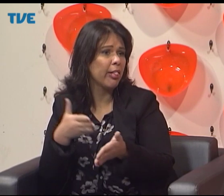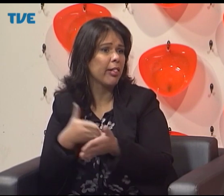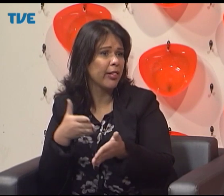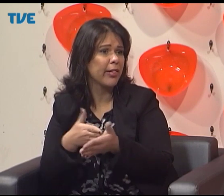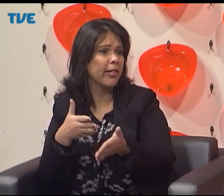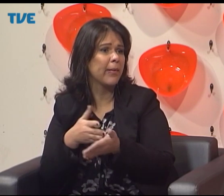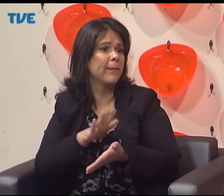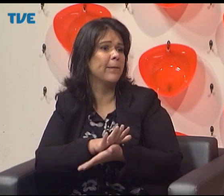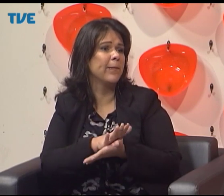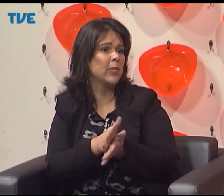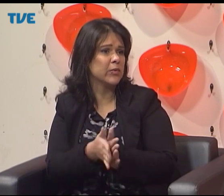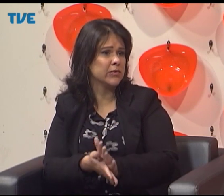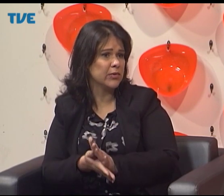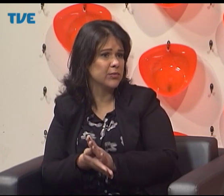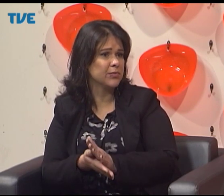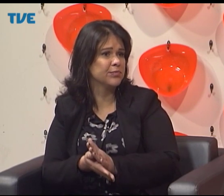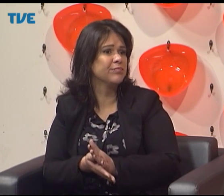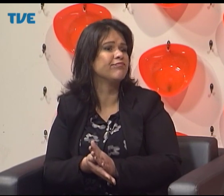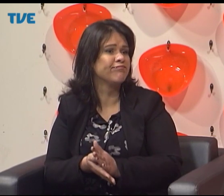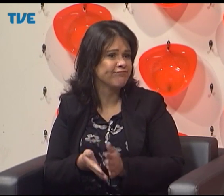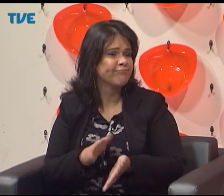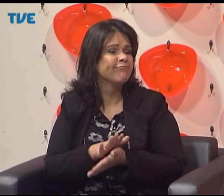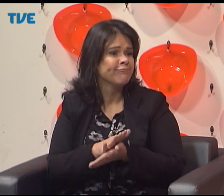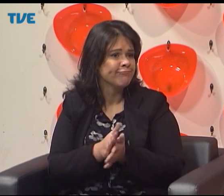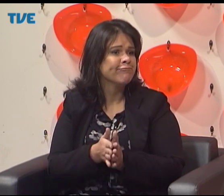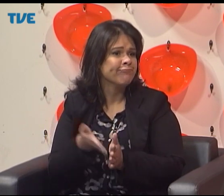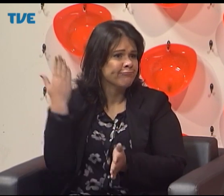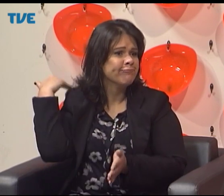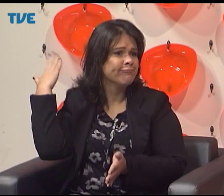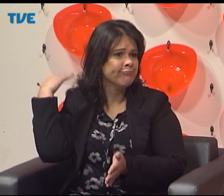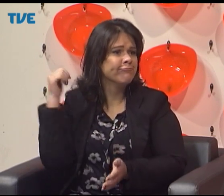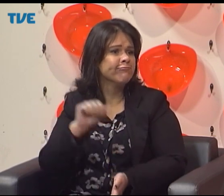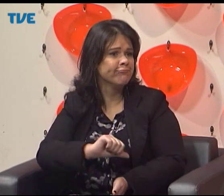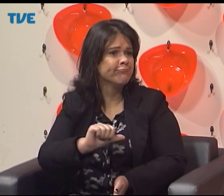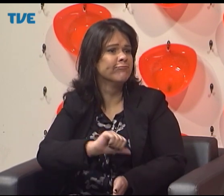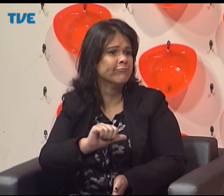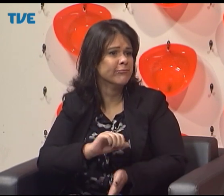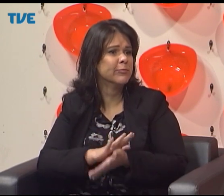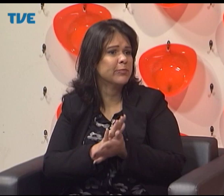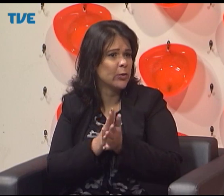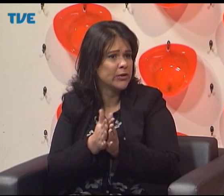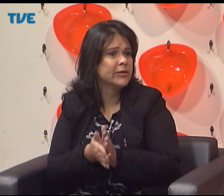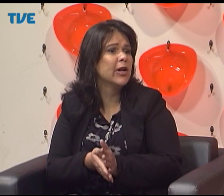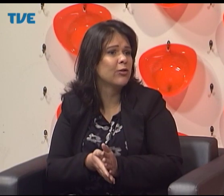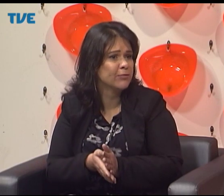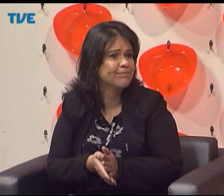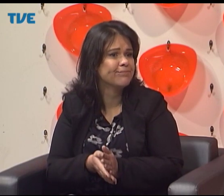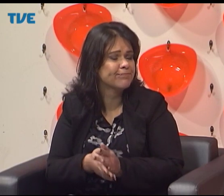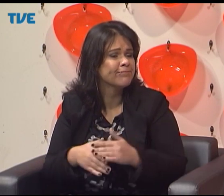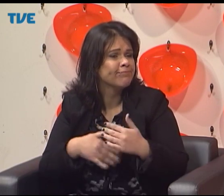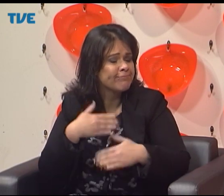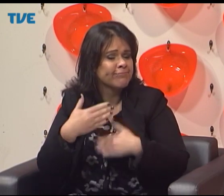da língua de sinais. São, porque havia um preconceito muito grande de que surdo não poderia se desenvolver.